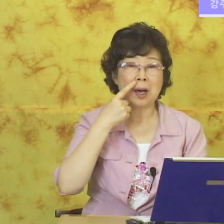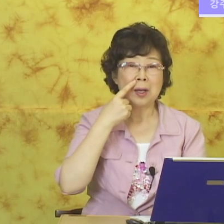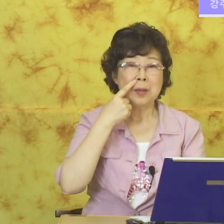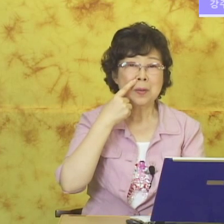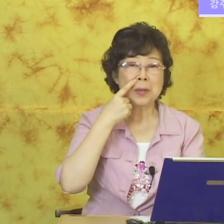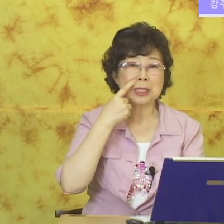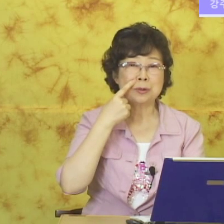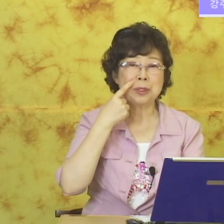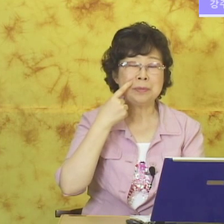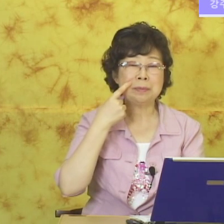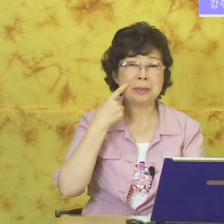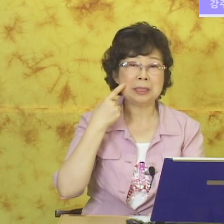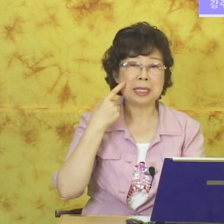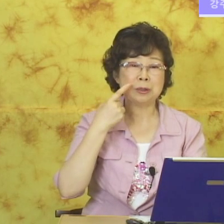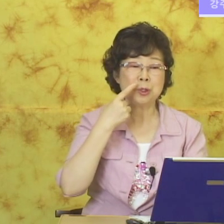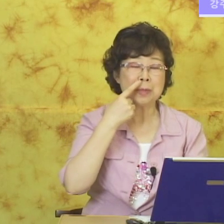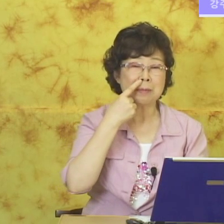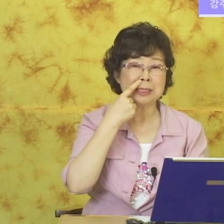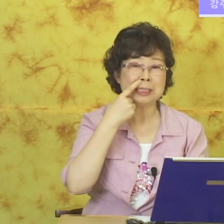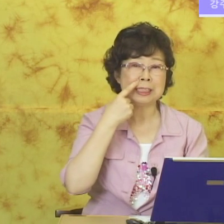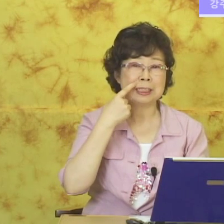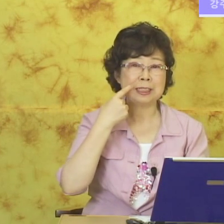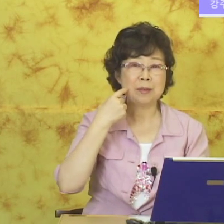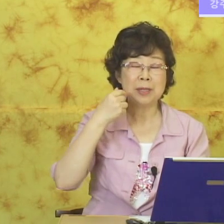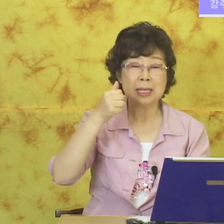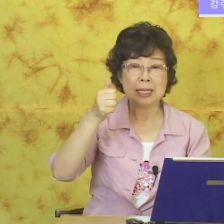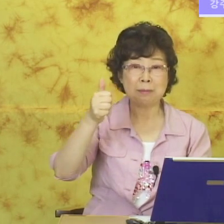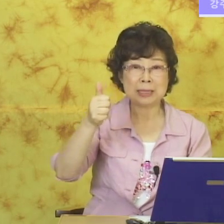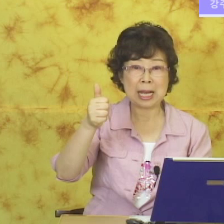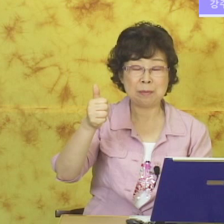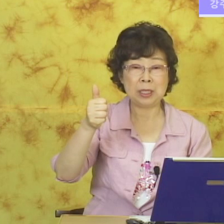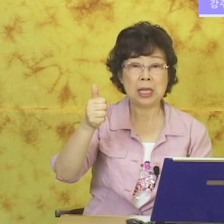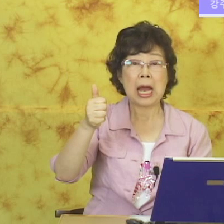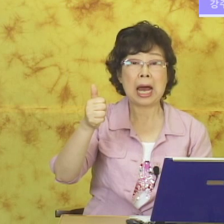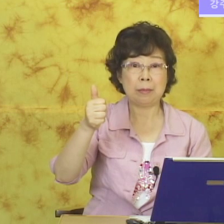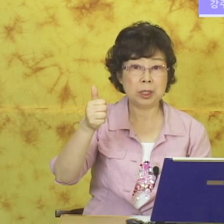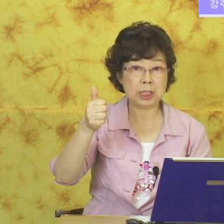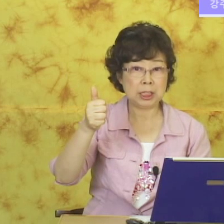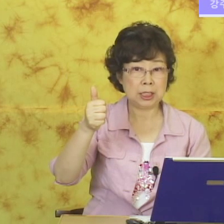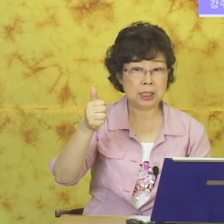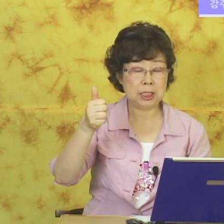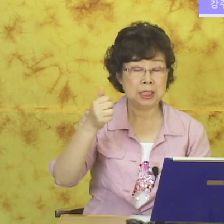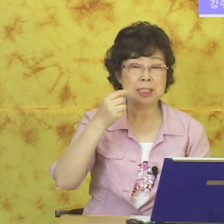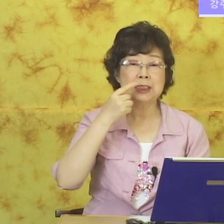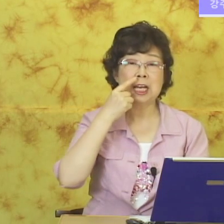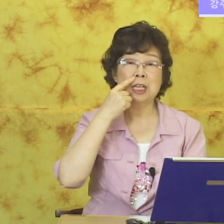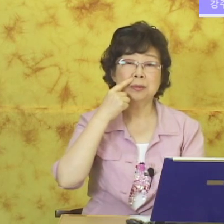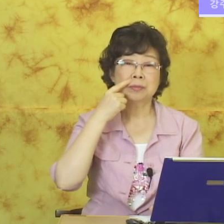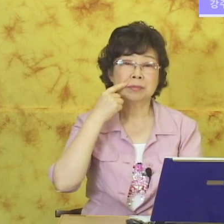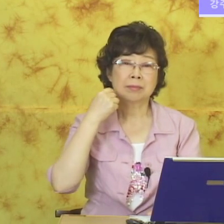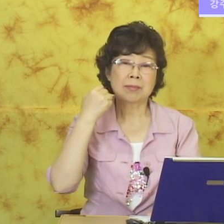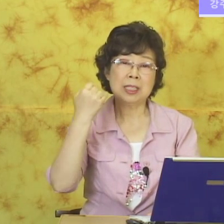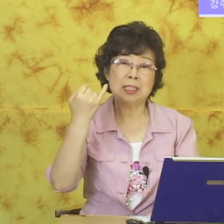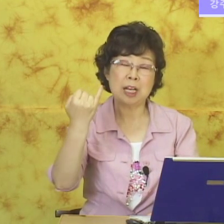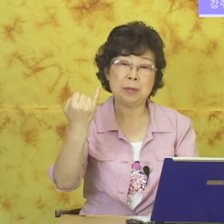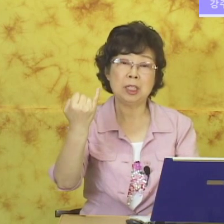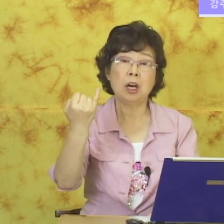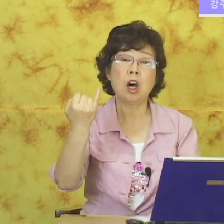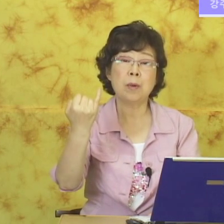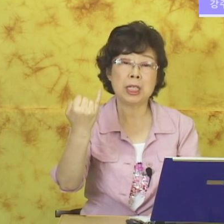코에 수염 옆을. 예. 수염을 한번 스치는 것처럼 남자 하면 아버지. 자. 이렇게 하면 어머